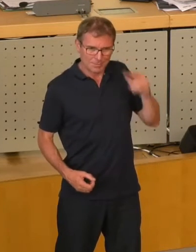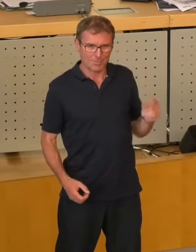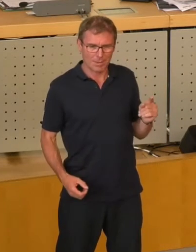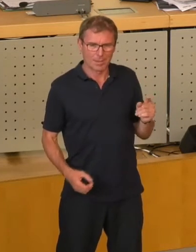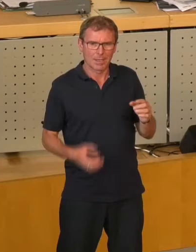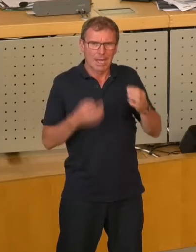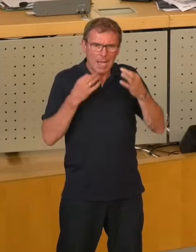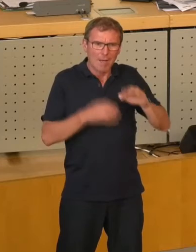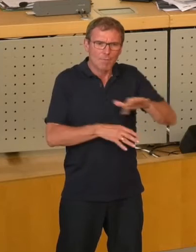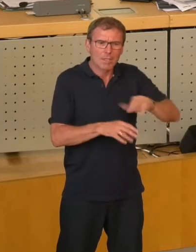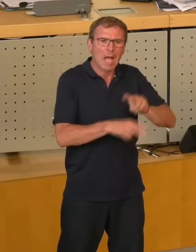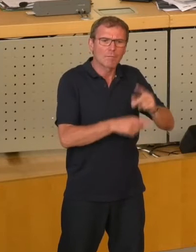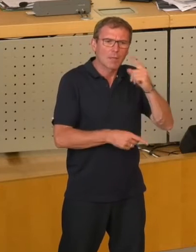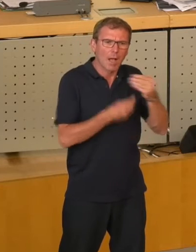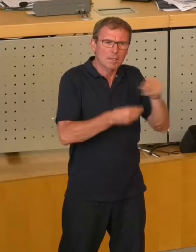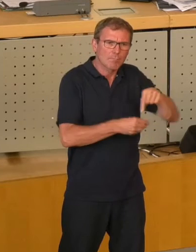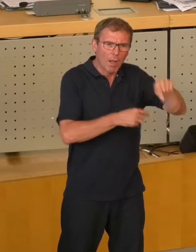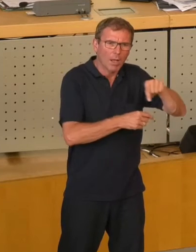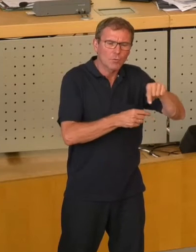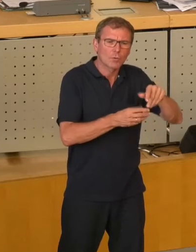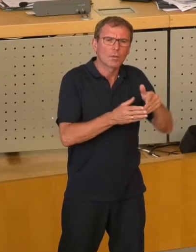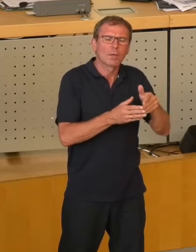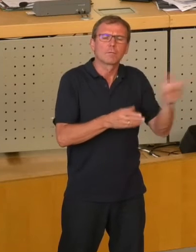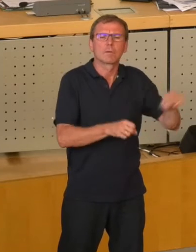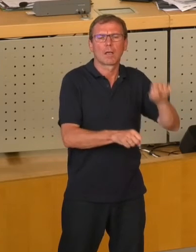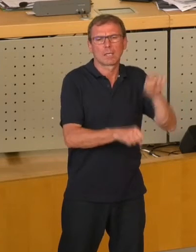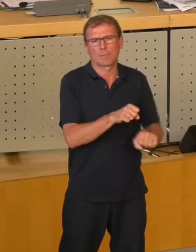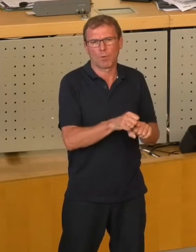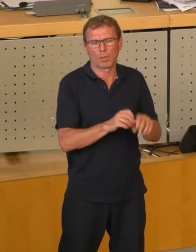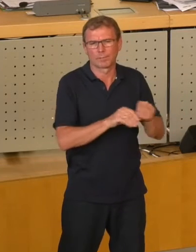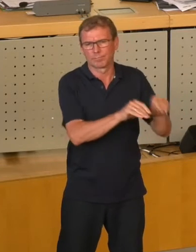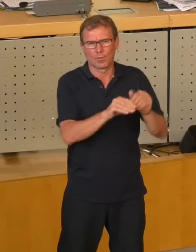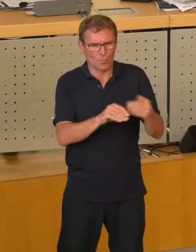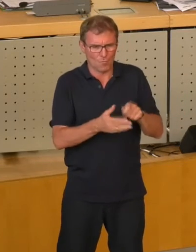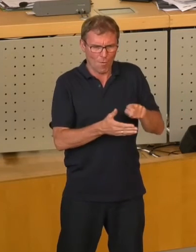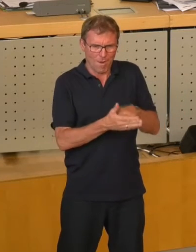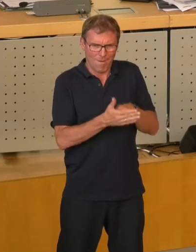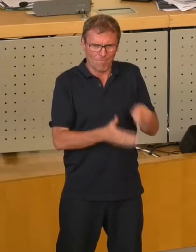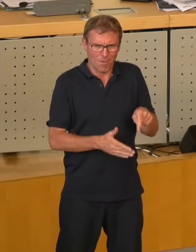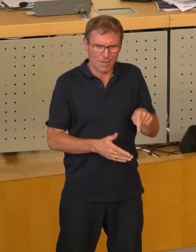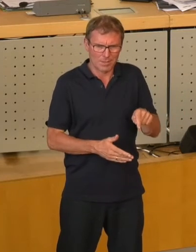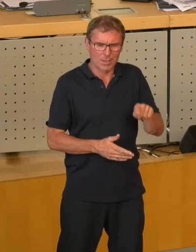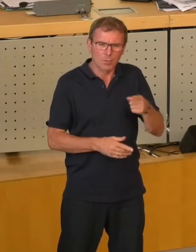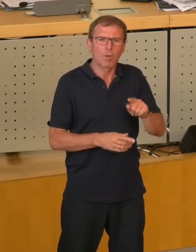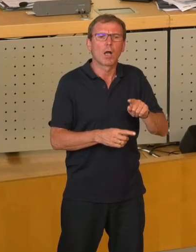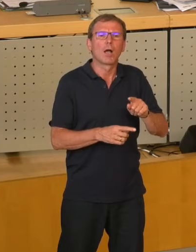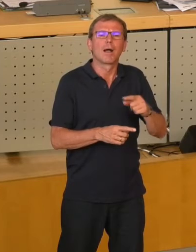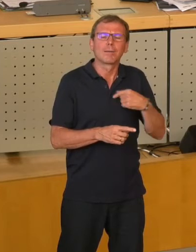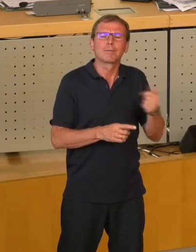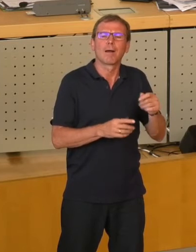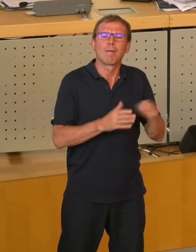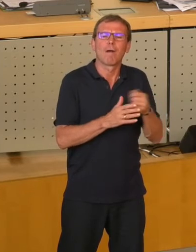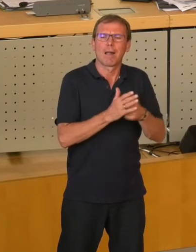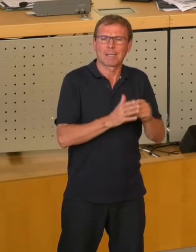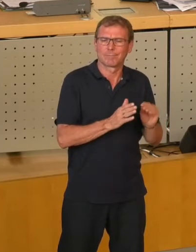die Vertraulichkeit der Aufsichtsratsberatung, der Fraktionsberatung gebrochen hat, sondern kurz vor den Wahlen nochmal sich eine Sonderscheibe abschneiden wollte